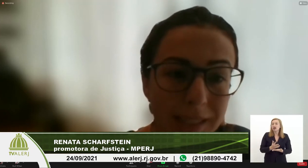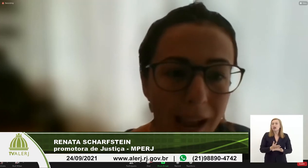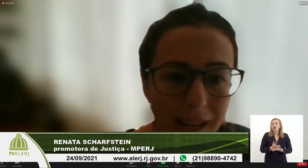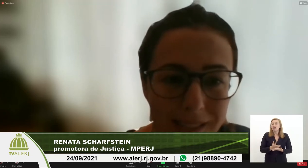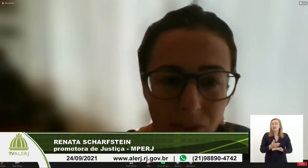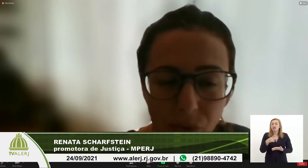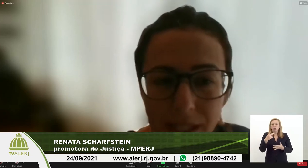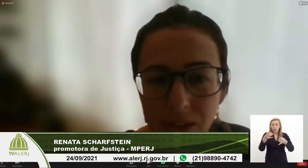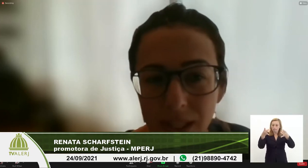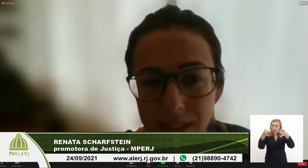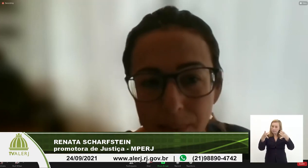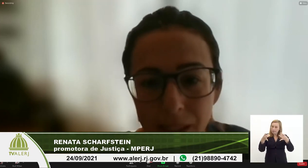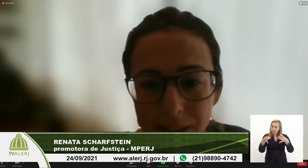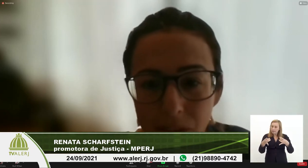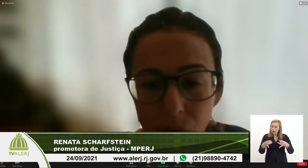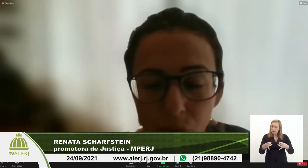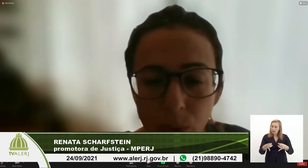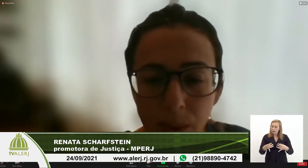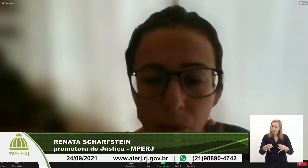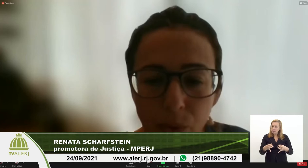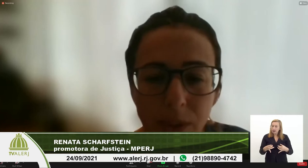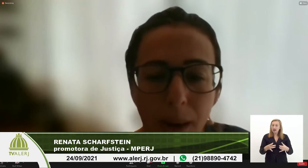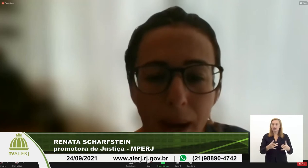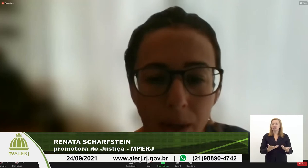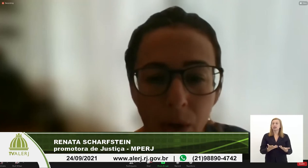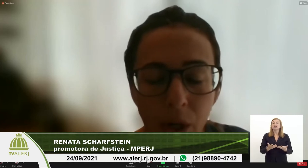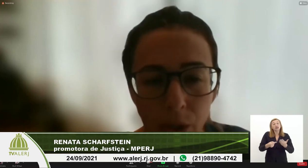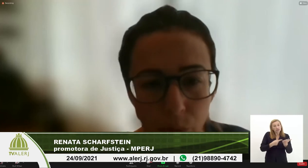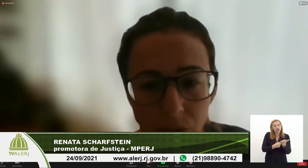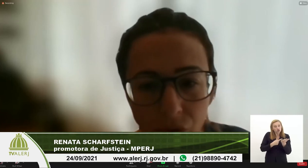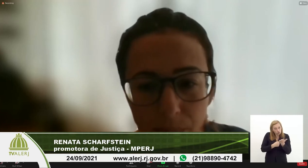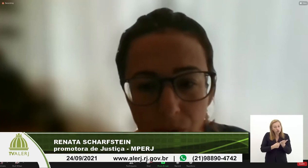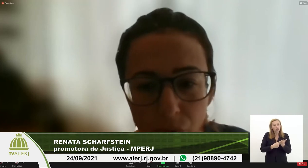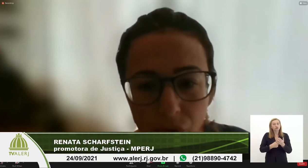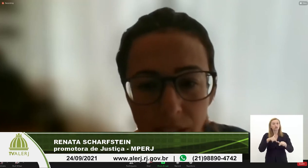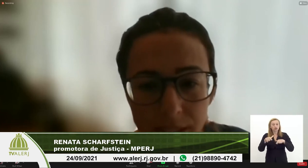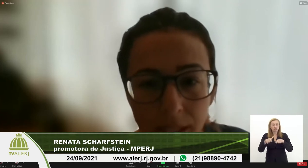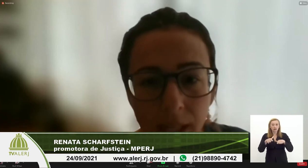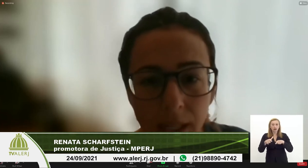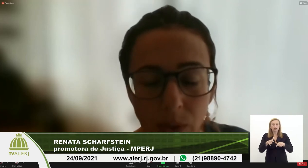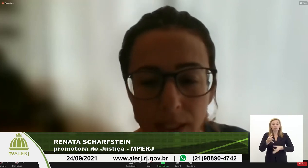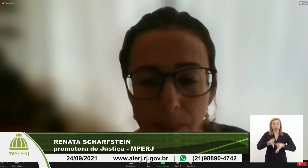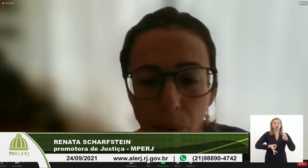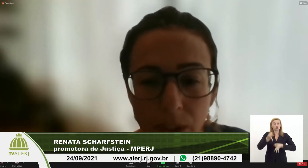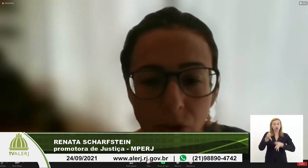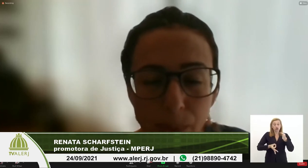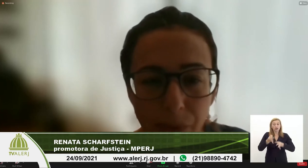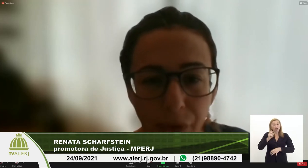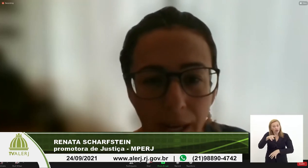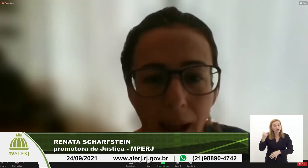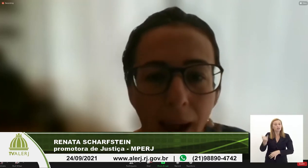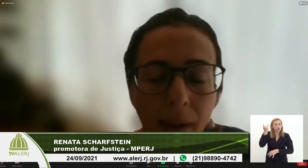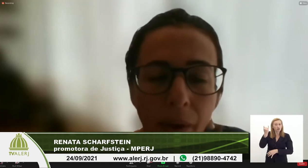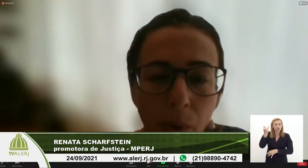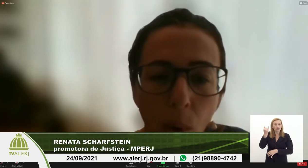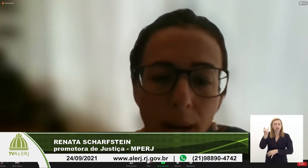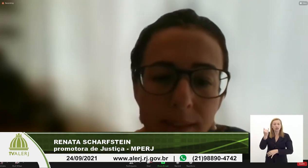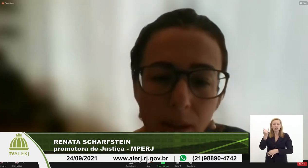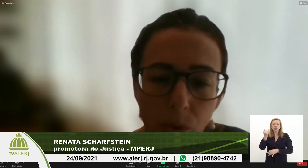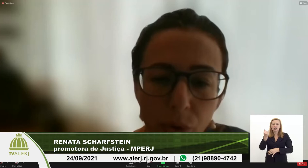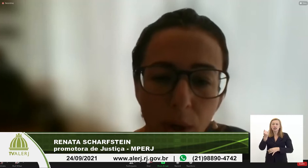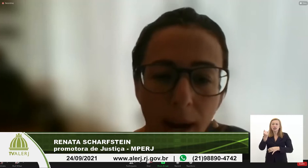detalhes às vezes dessa demanda isso ajuda muito no trabalho do sistema de justiça então seria importante especificar